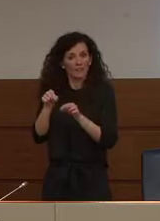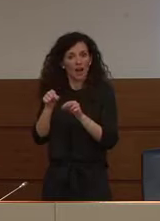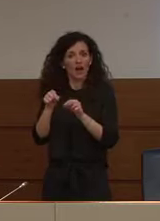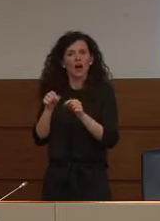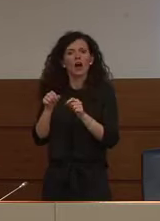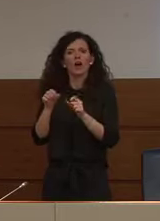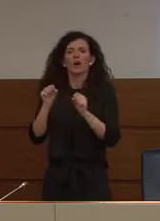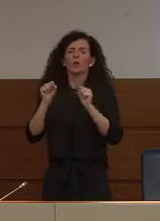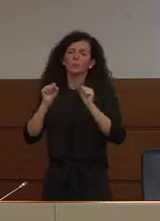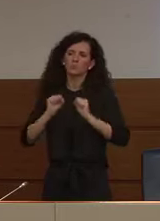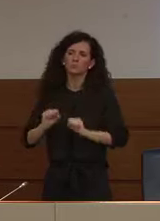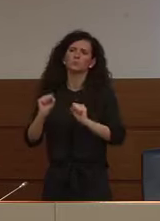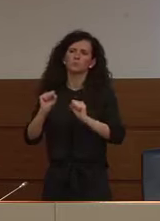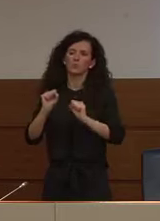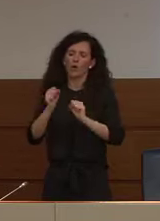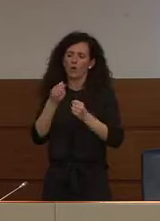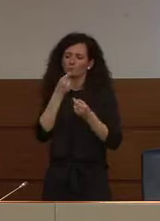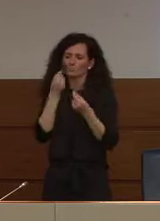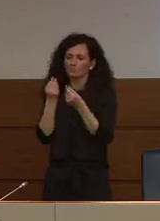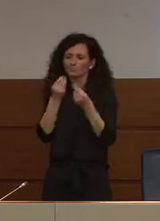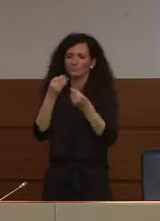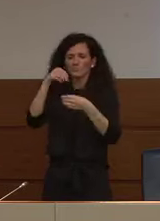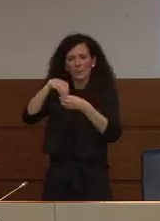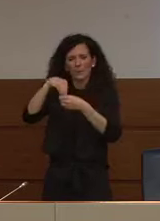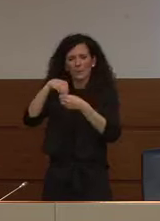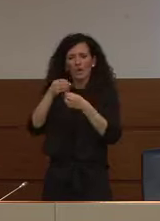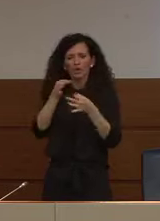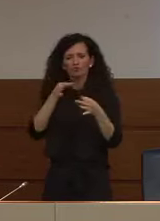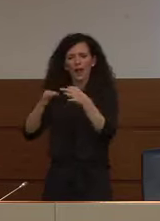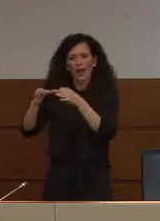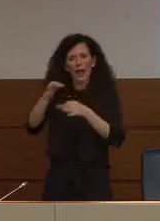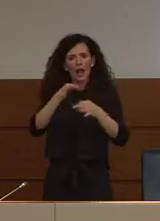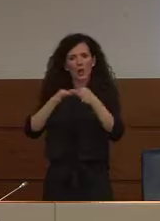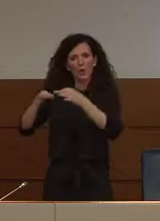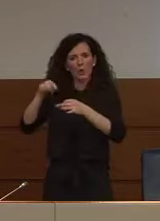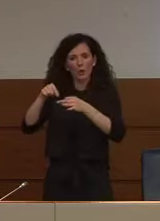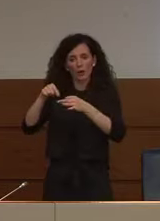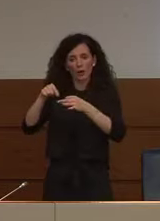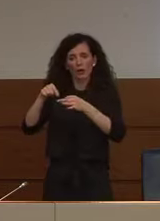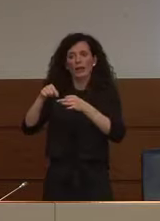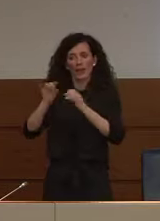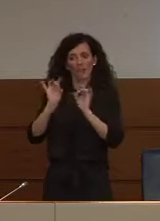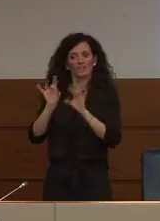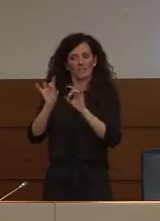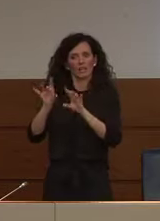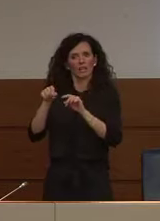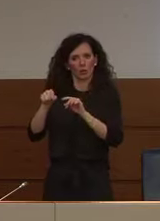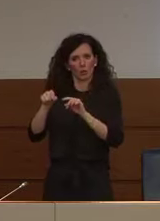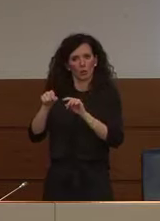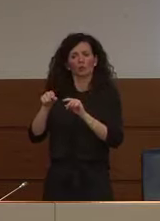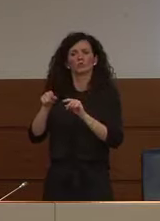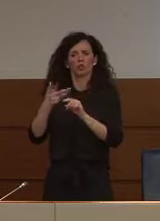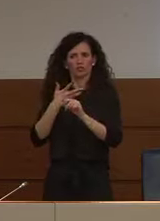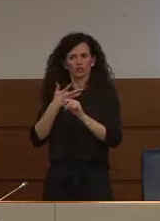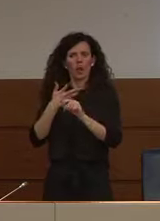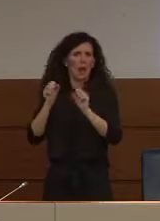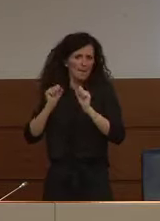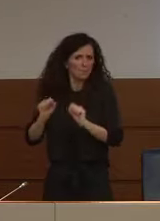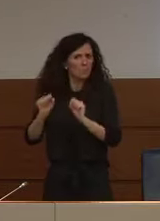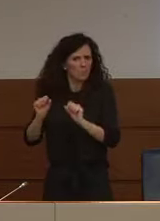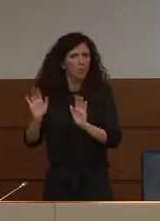al loro interno delle cellule che albergano il virus è assolutamente possibile